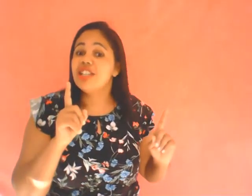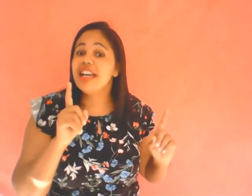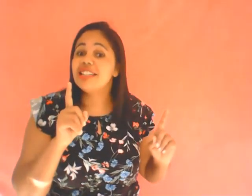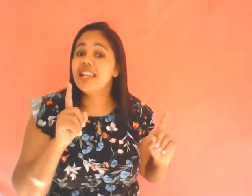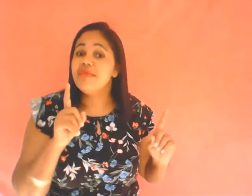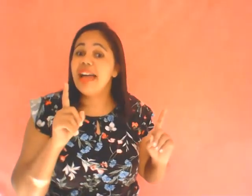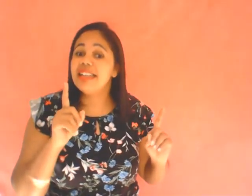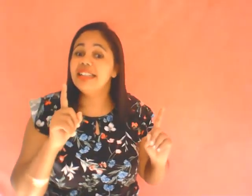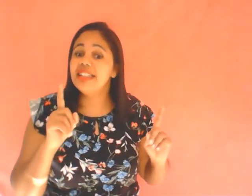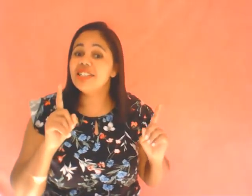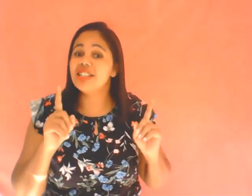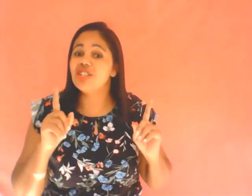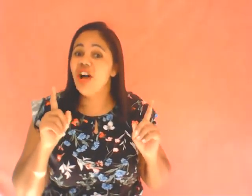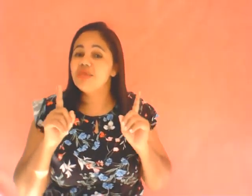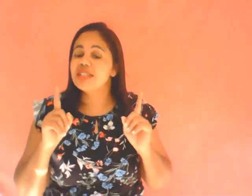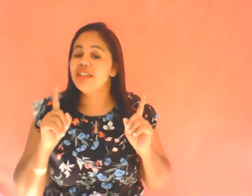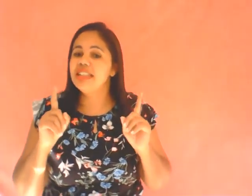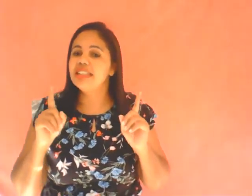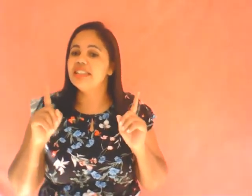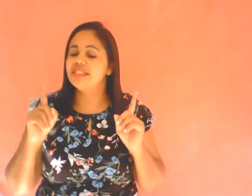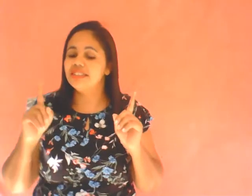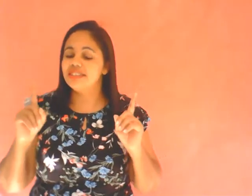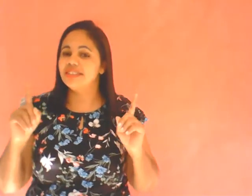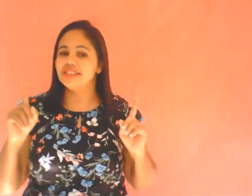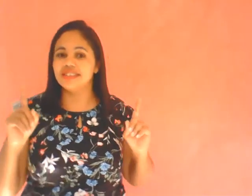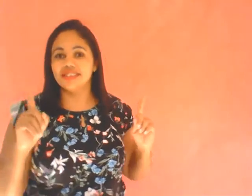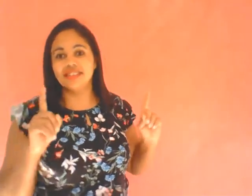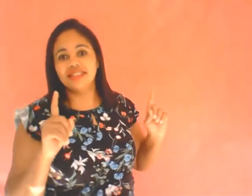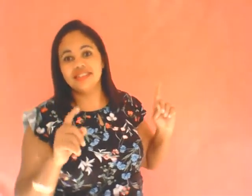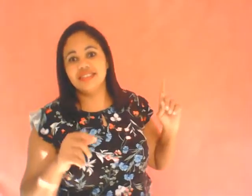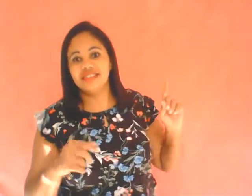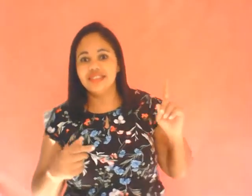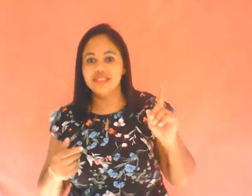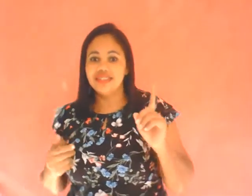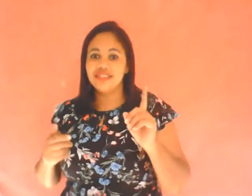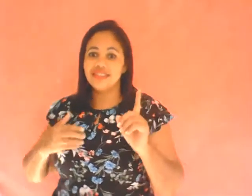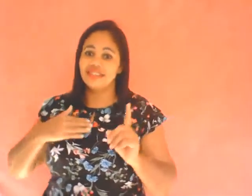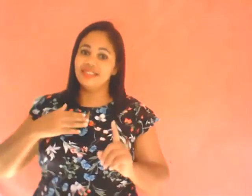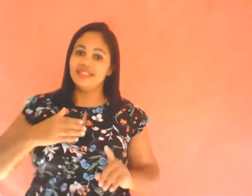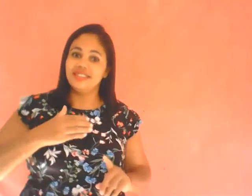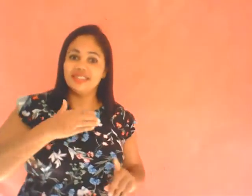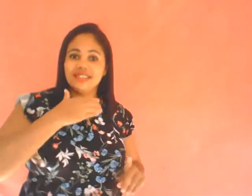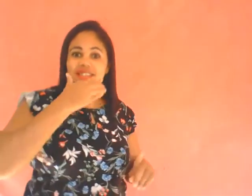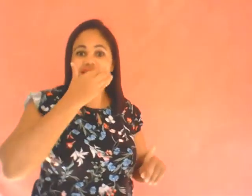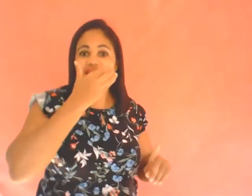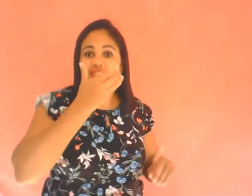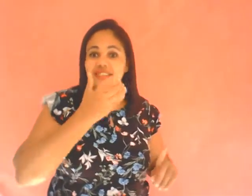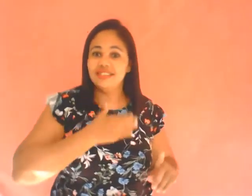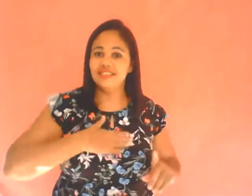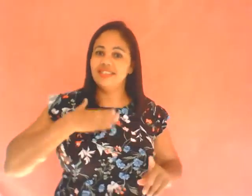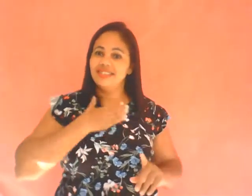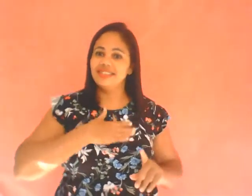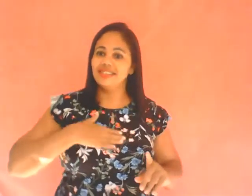tia Mayana, gente Ó a música, ó linda Eu gosto de comer fruta de